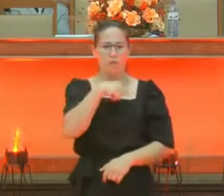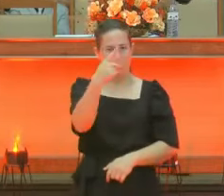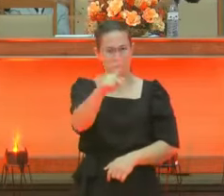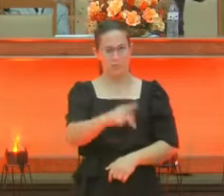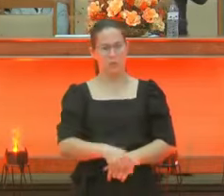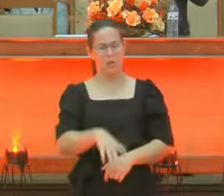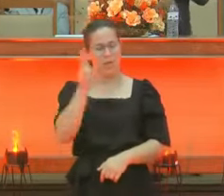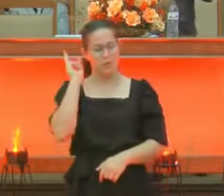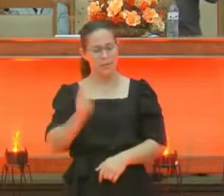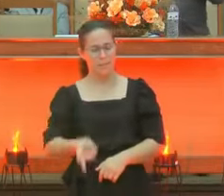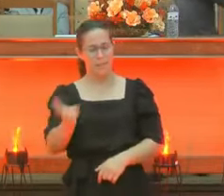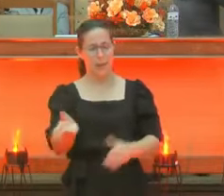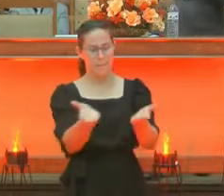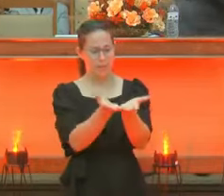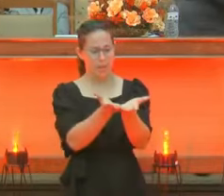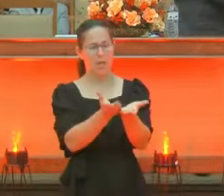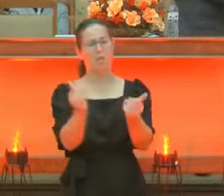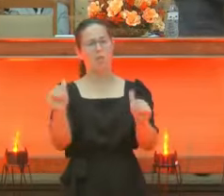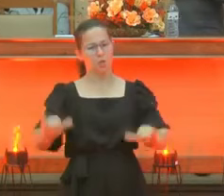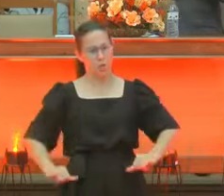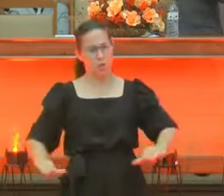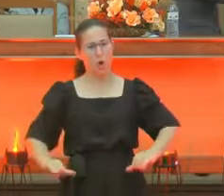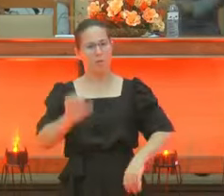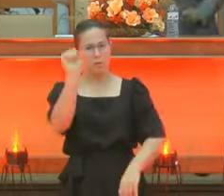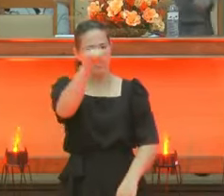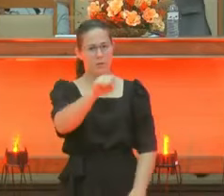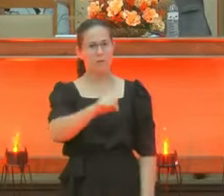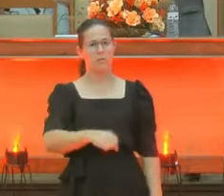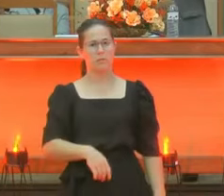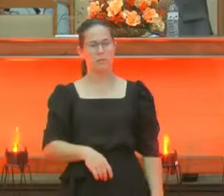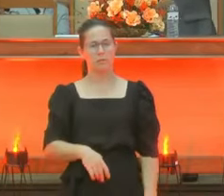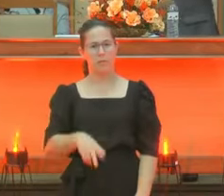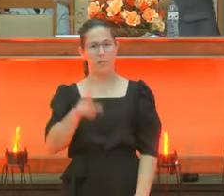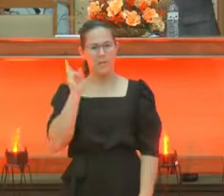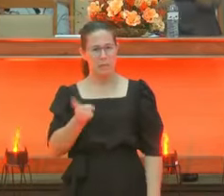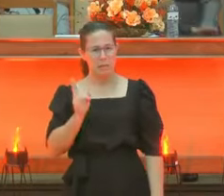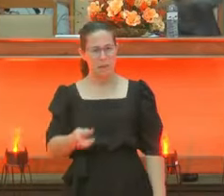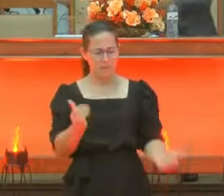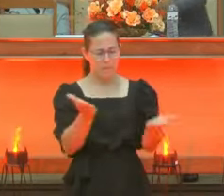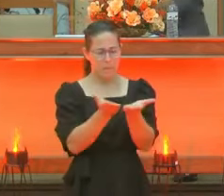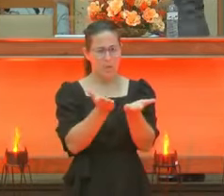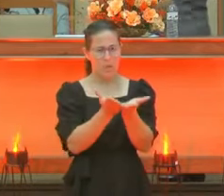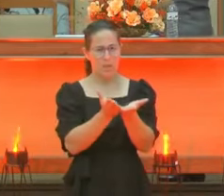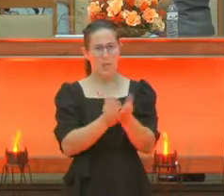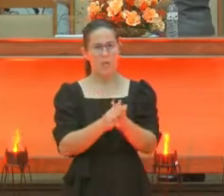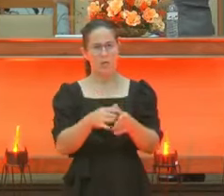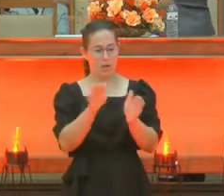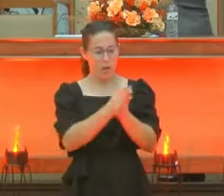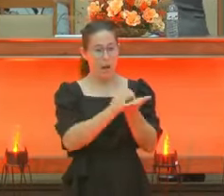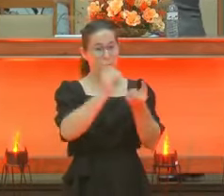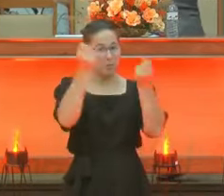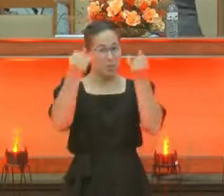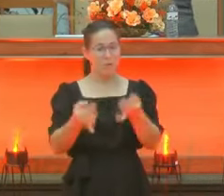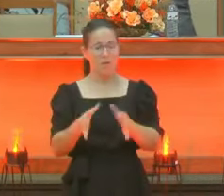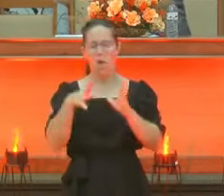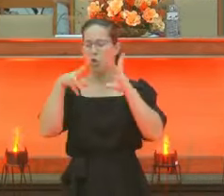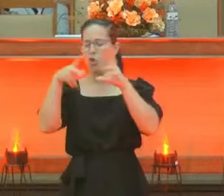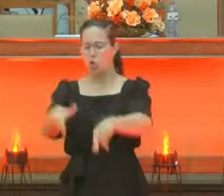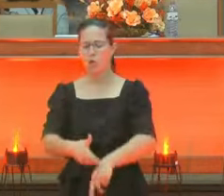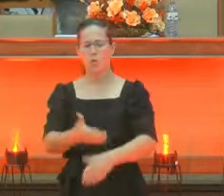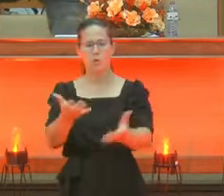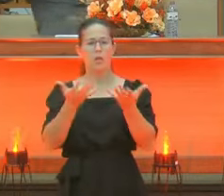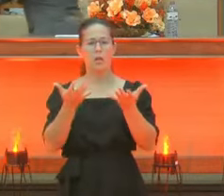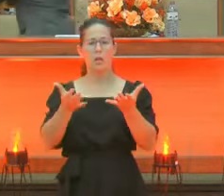Todo crente é perseguido. Quanto mais tu for crente... lá em 2 Timóteo 3.12. Todos que querem servir